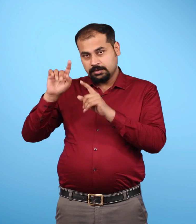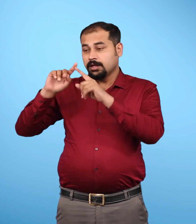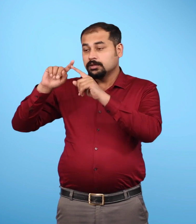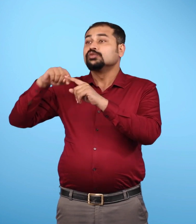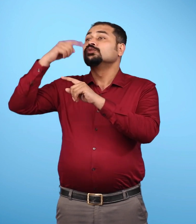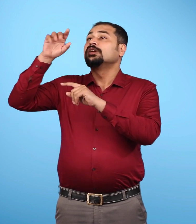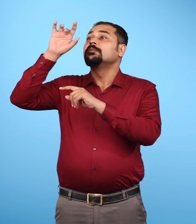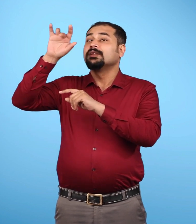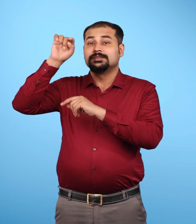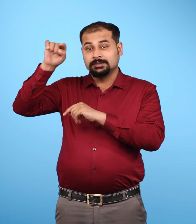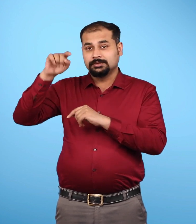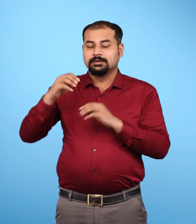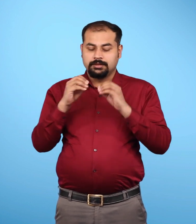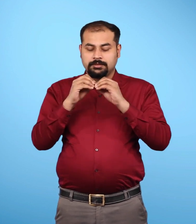तथा बैलफस्ट के आसपास